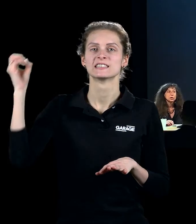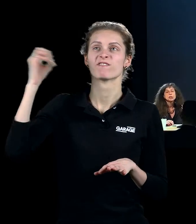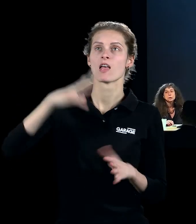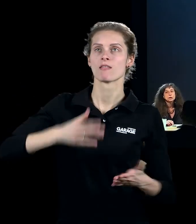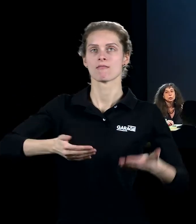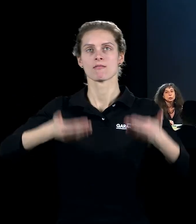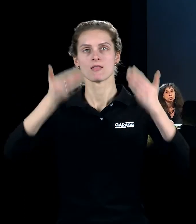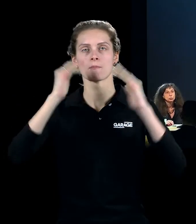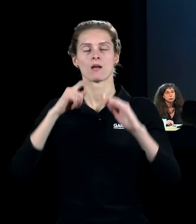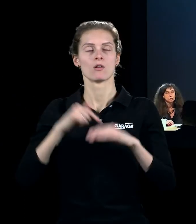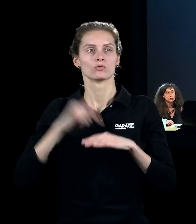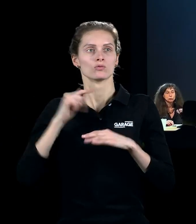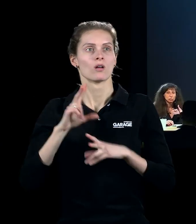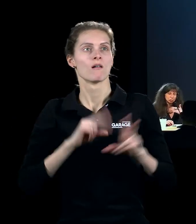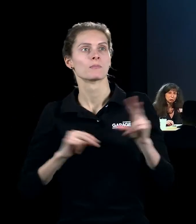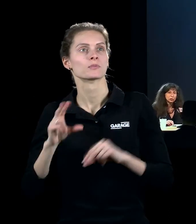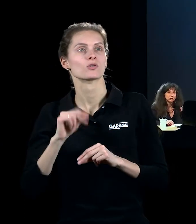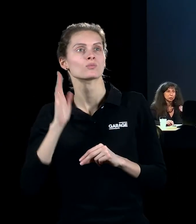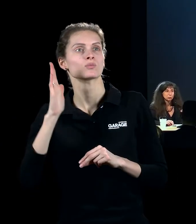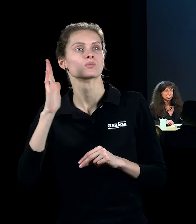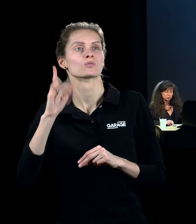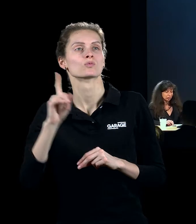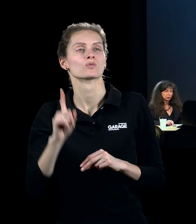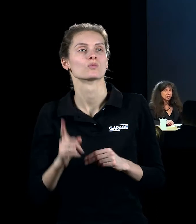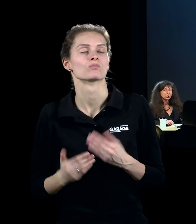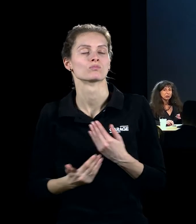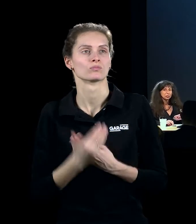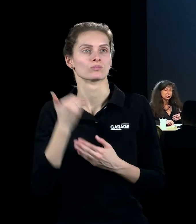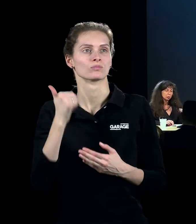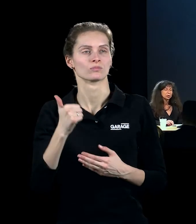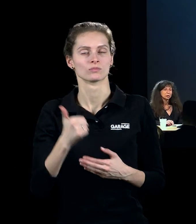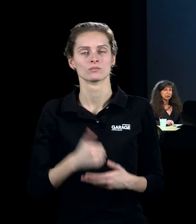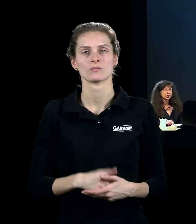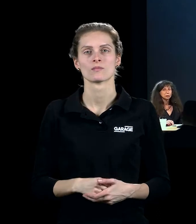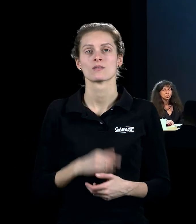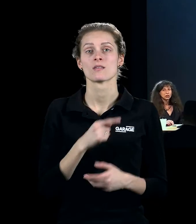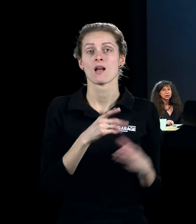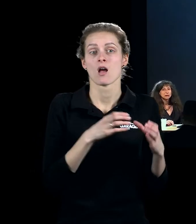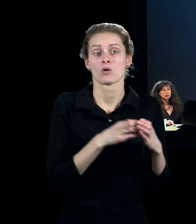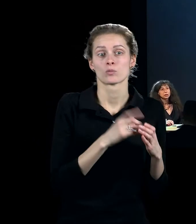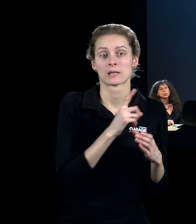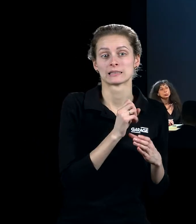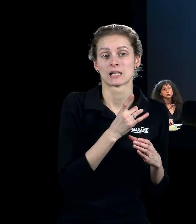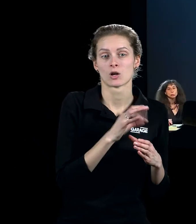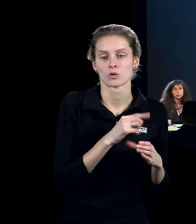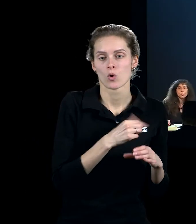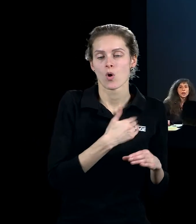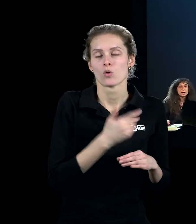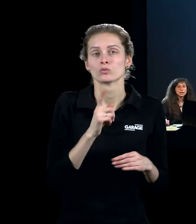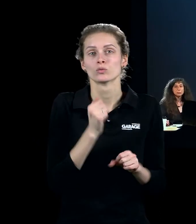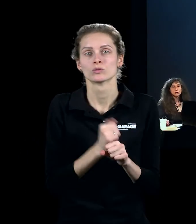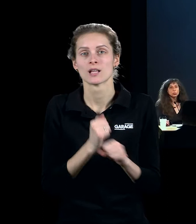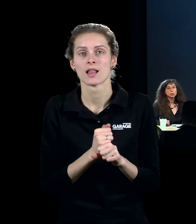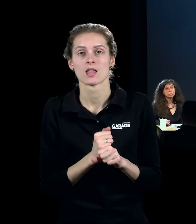обещанием некой новой утопии, потому что, что делает группа Зира, как бы вернуться, начать все с ноля и создать новую утопию.